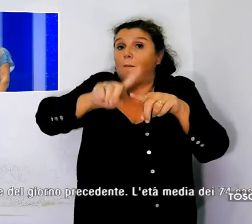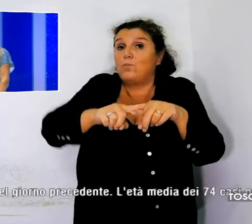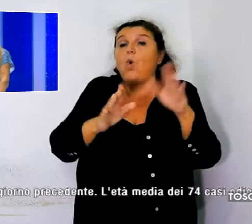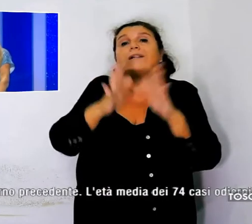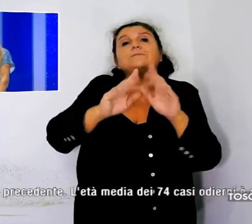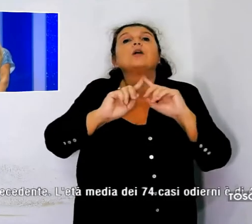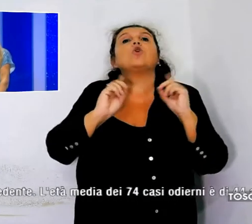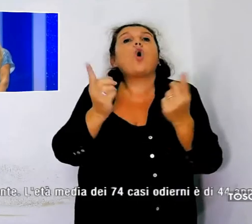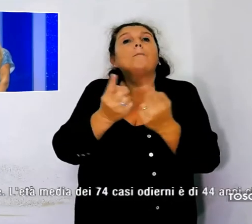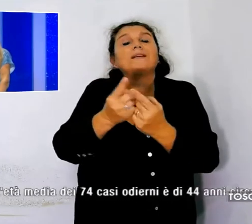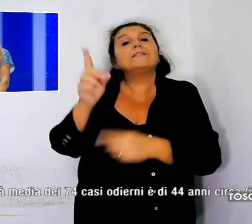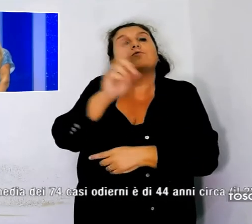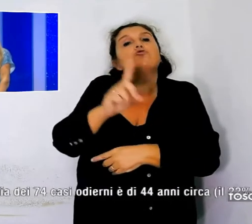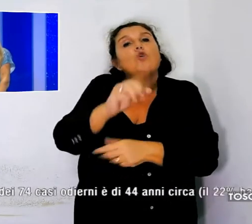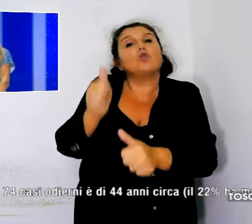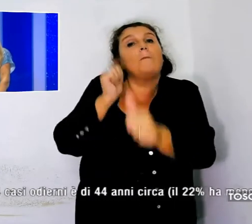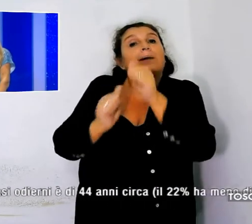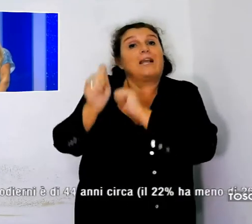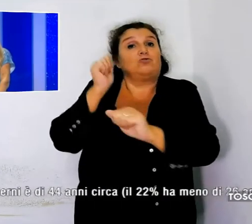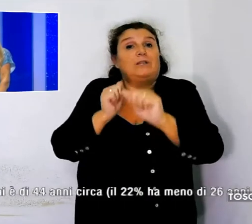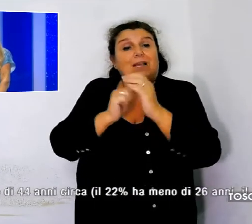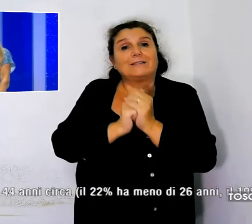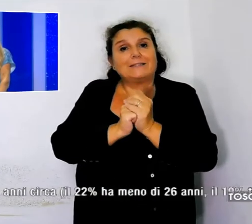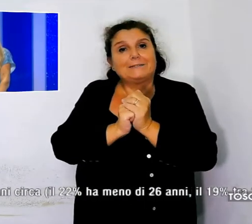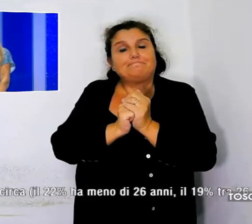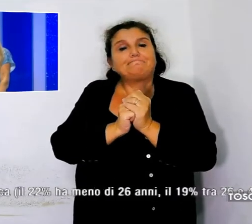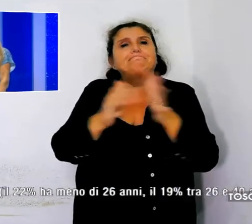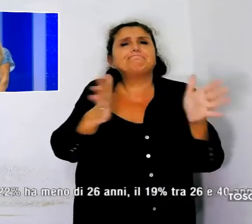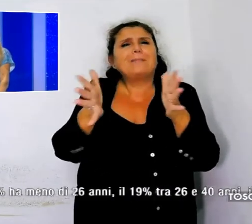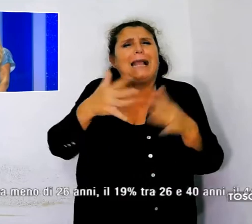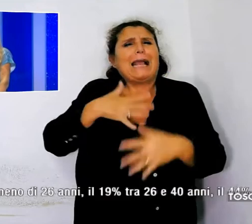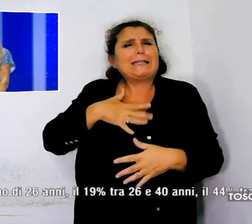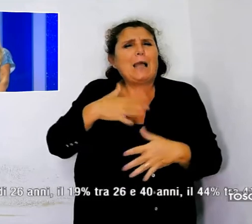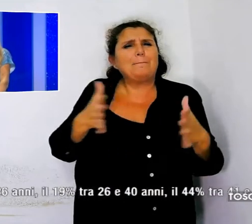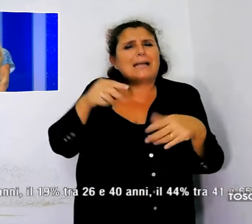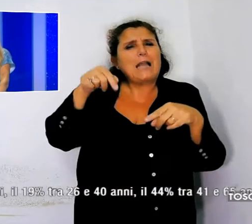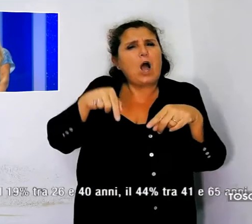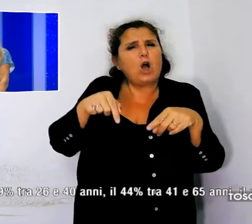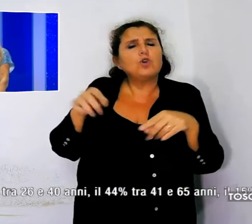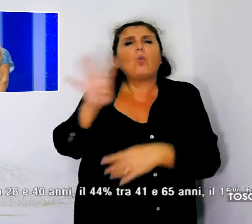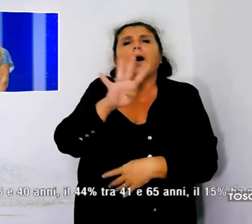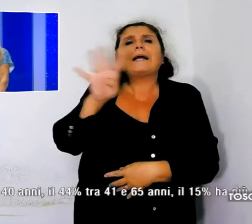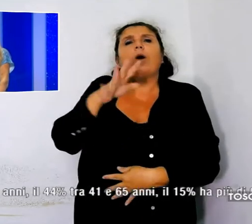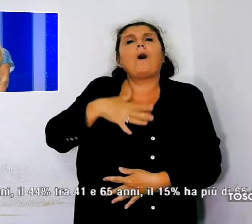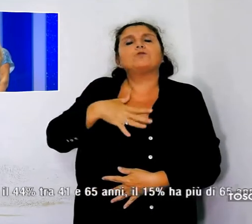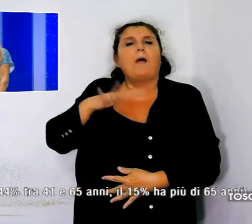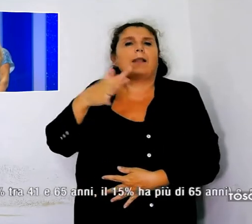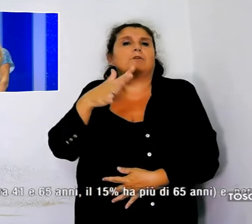del giorno precedente. L'età media dei casi di oggi è 44 anni circa.